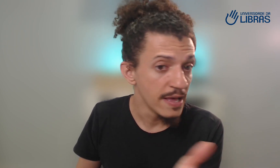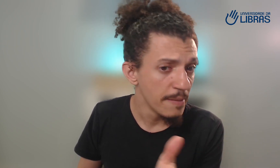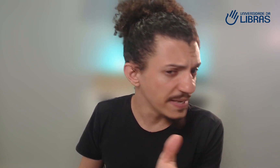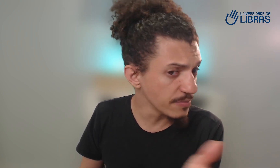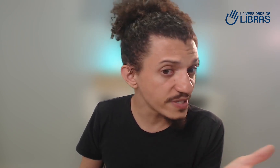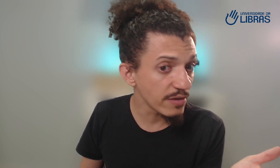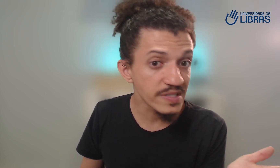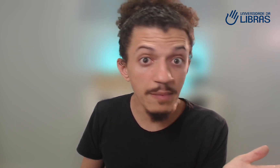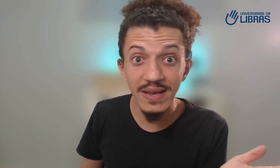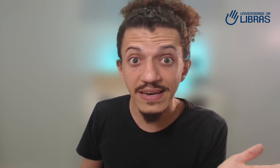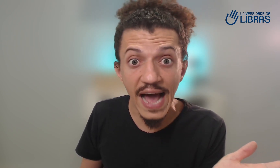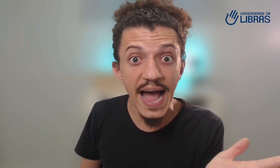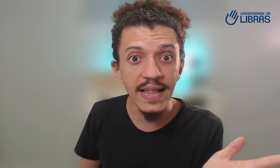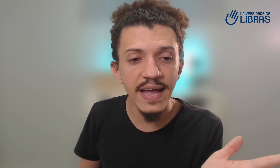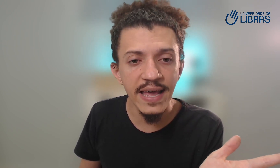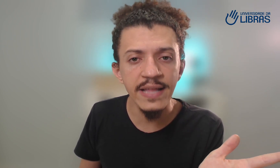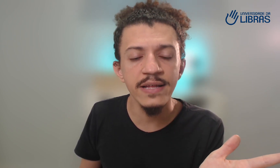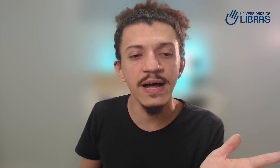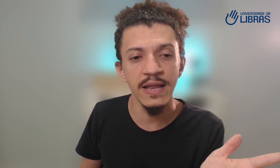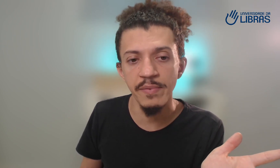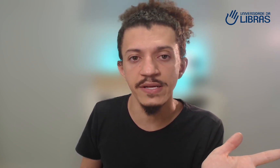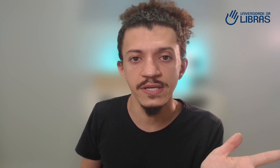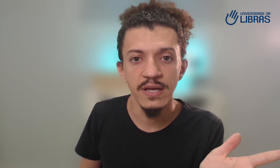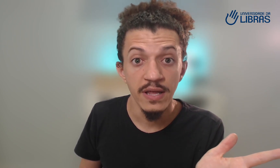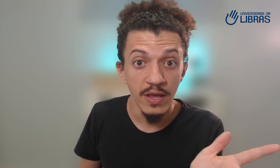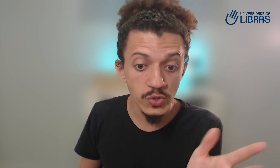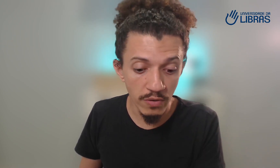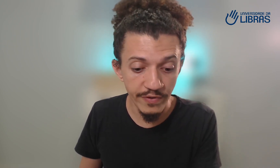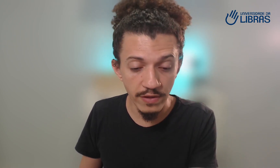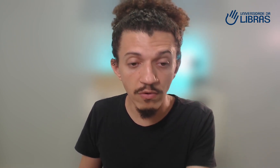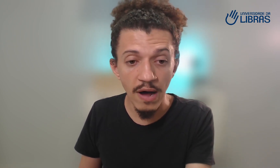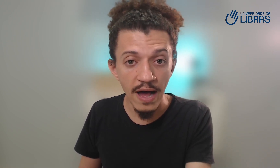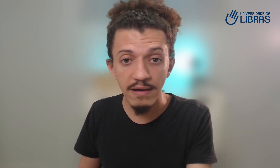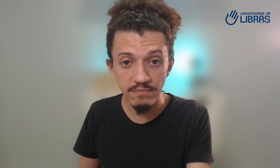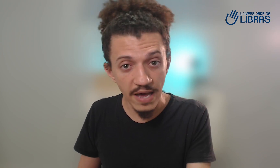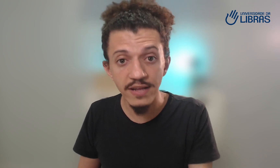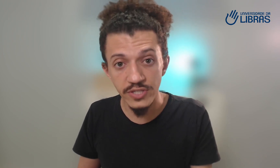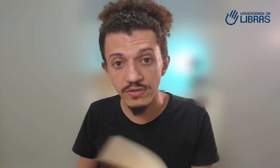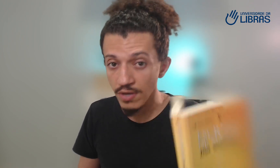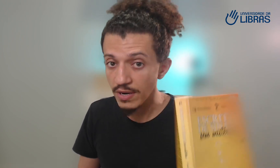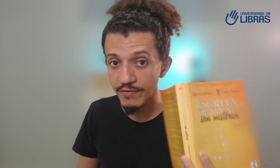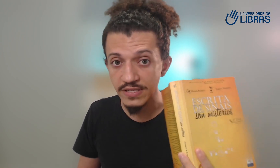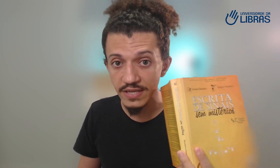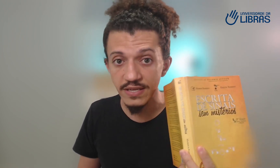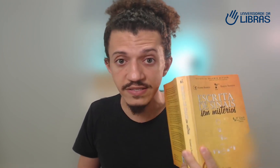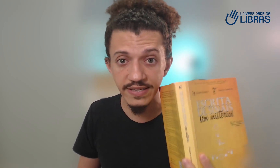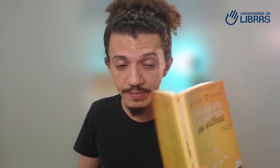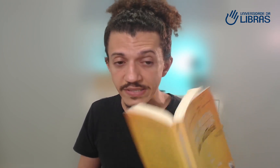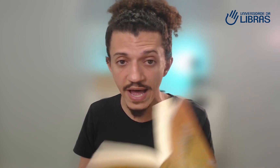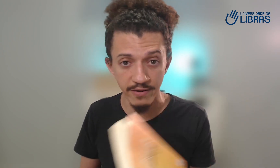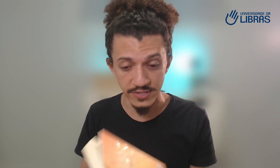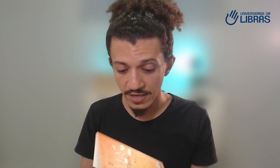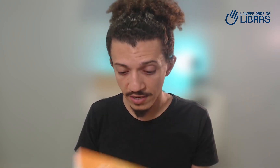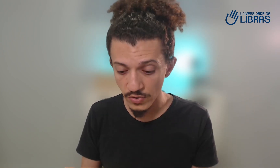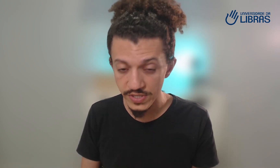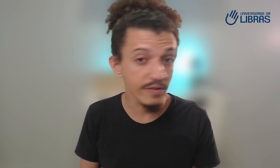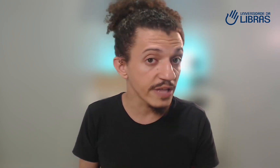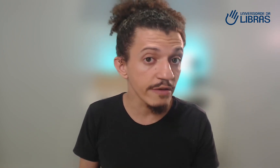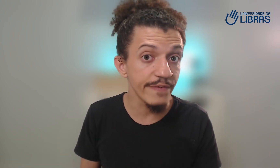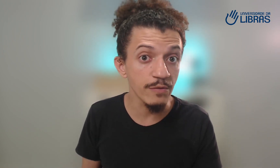mesmo que você não saiba nada ainda da Libras, eu te convido a garantir no seu livro a escrita de sinais e mistérios. Inclusive, eu tenho feito